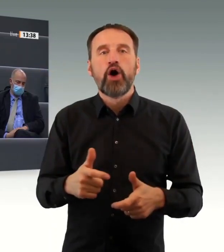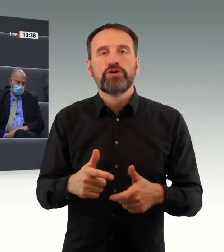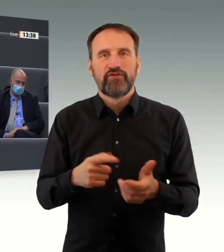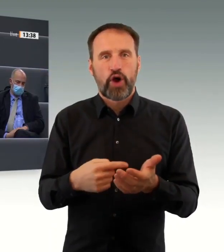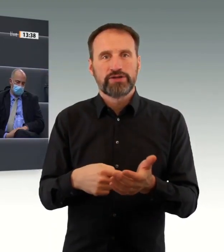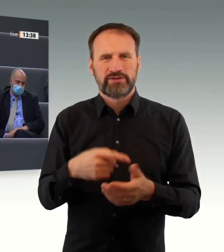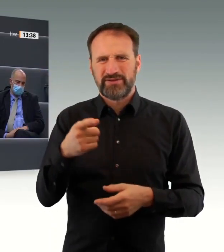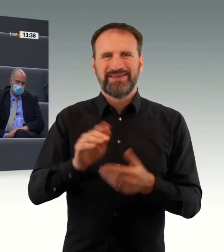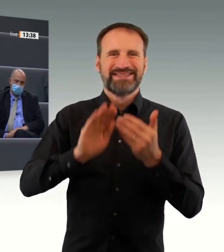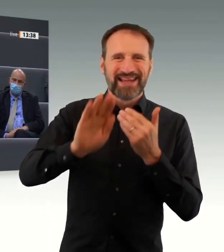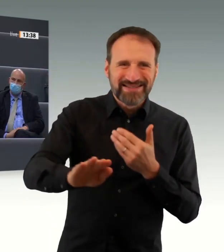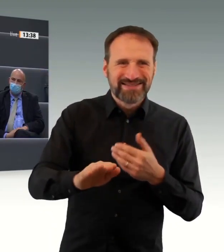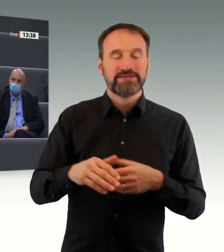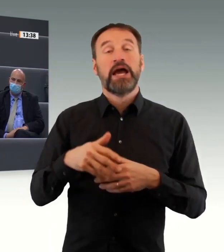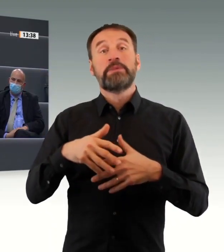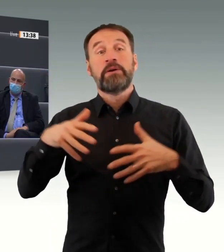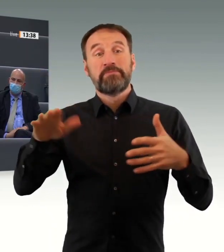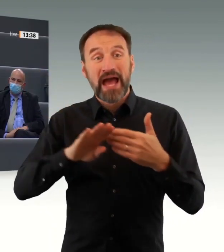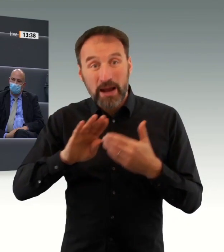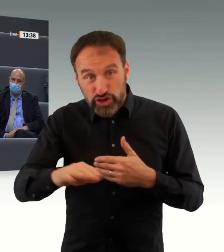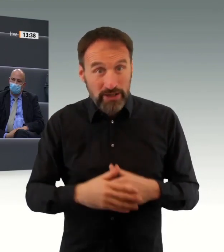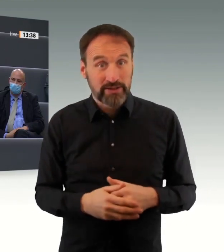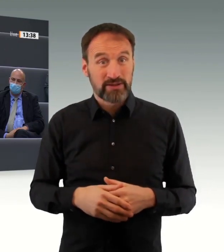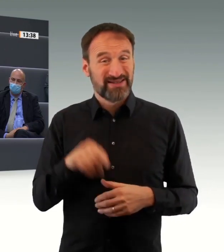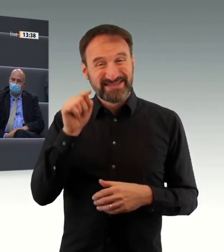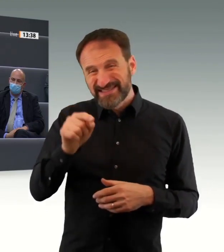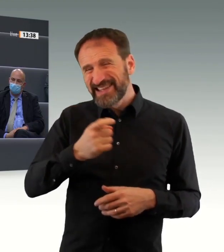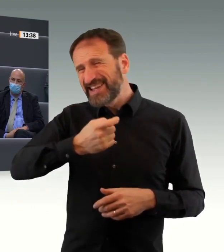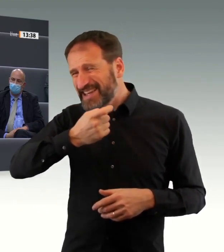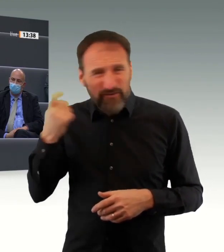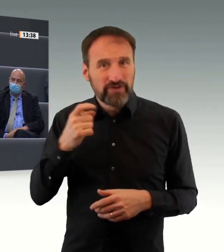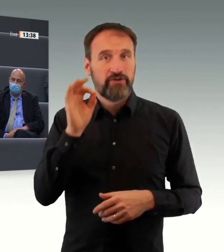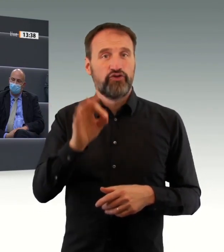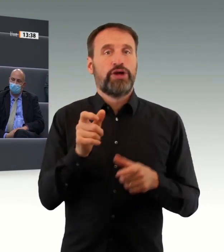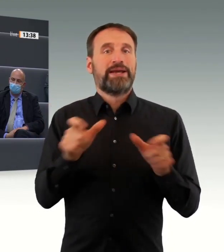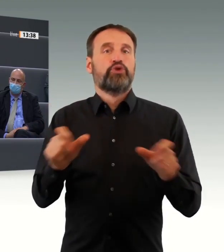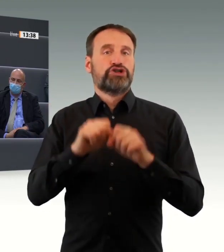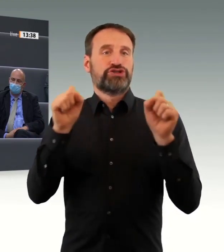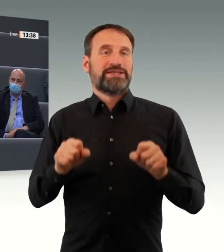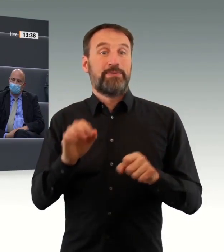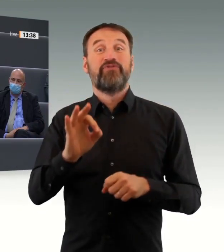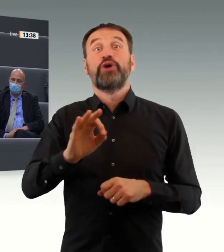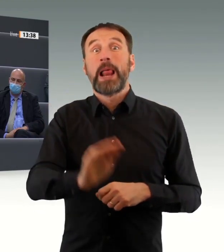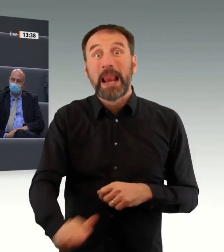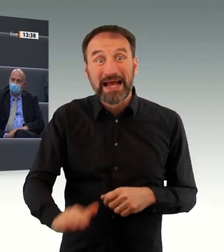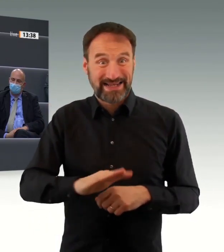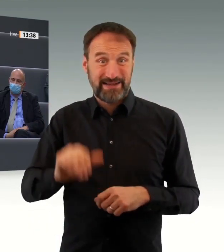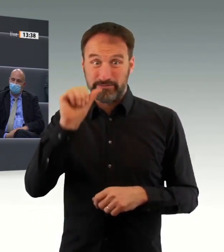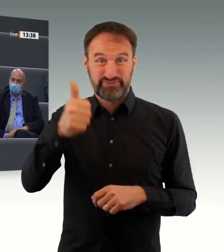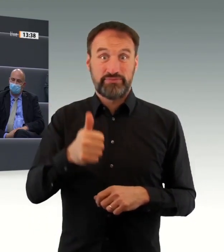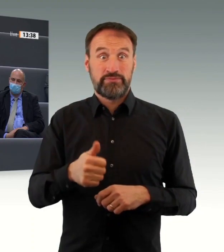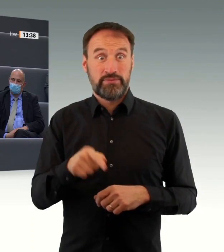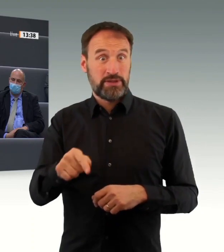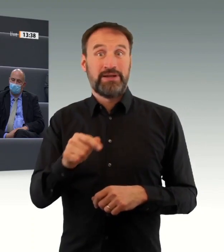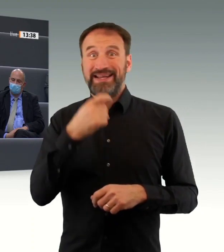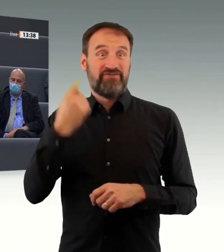die hospitalisiert werden müssen, indem Sie noch schärfere Maßnahmen verhängen und das Immunsystem der Kinder noch weiter schädigen? Ist das Ihr Weg für